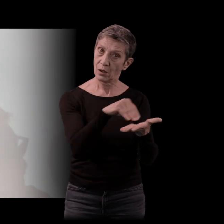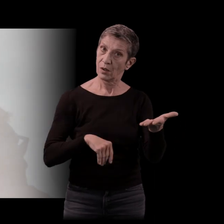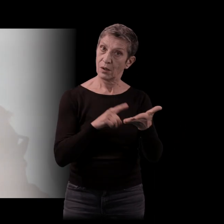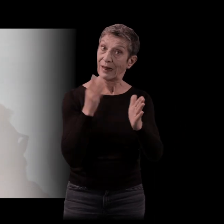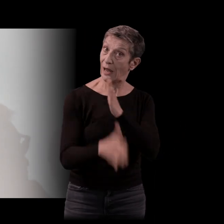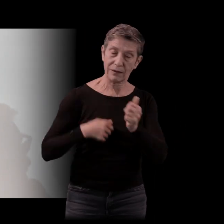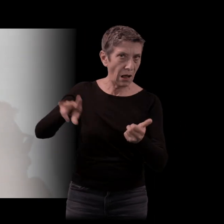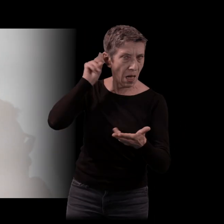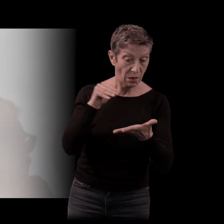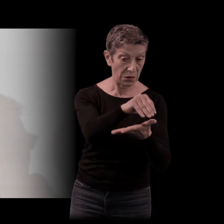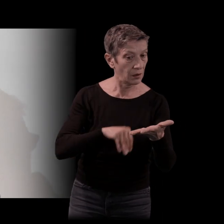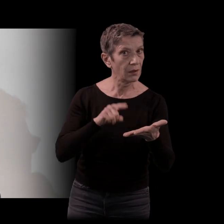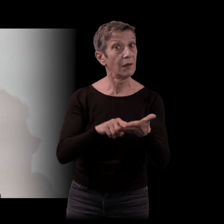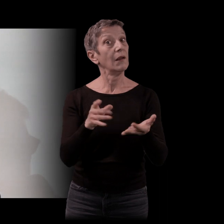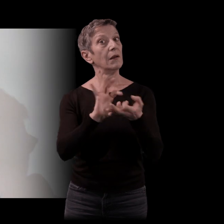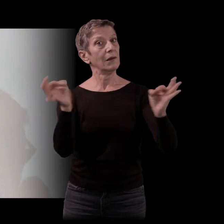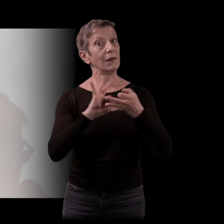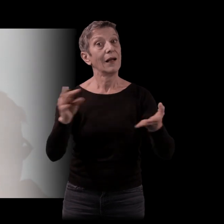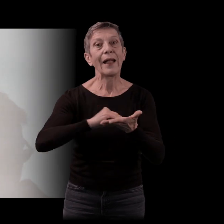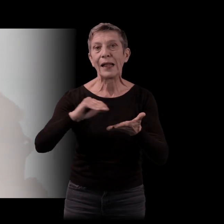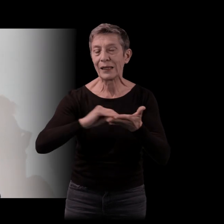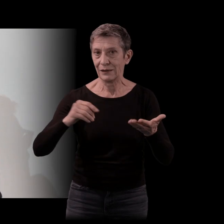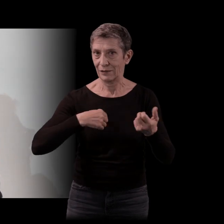la puissance de l'écrit. Et je me souviens... Parfois, c'était un peu animé.